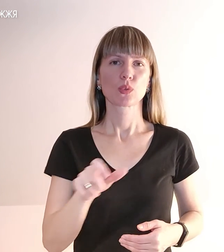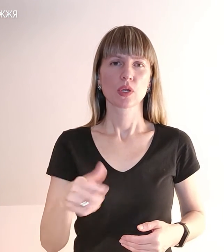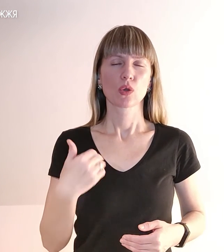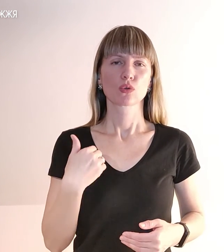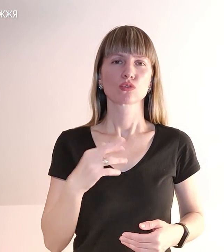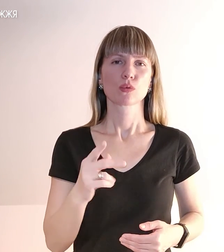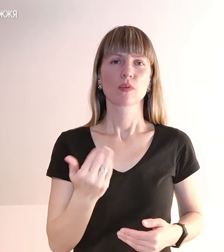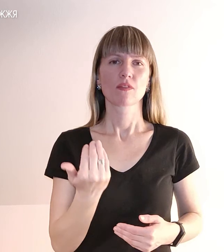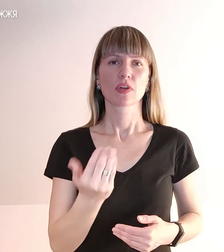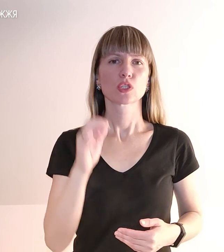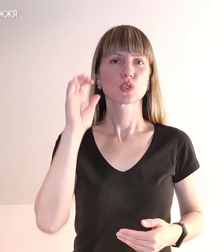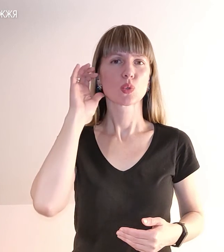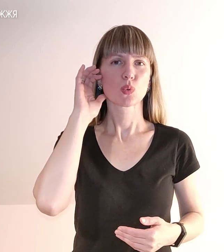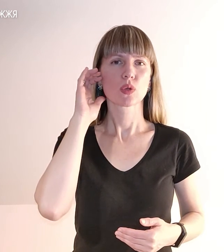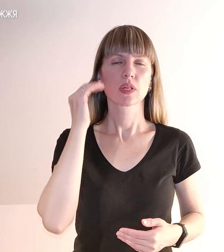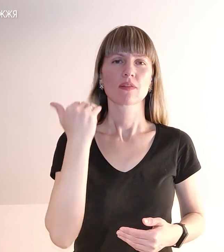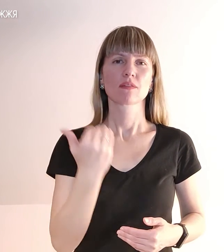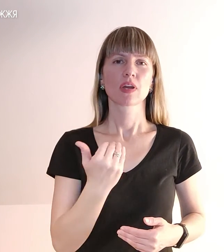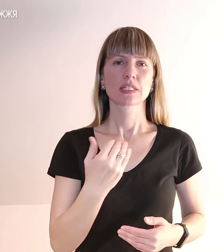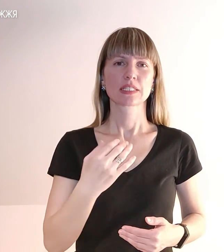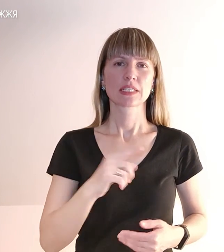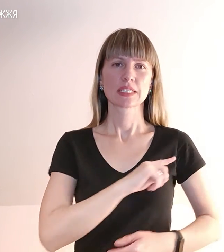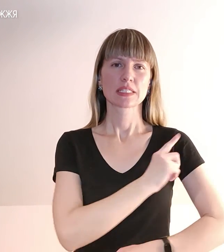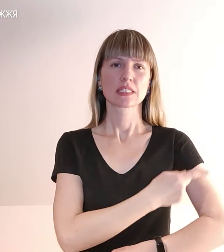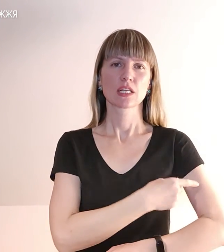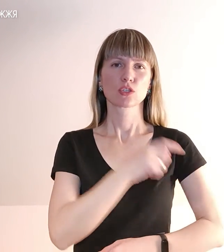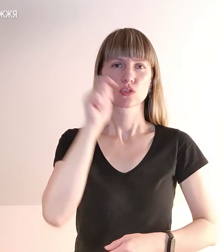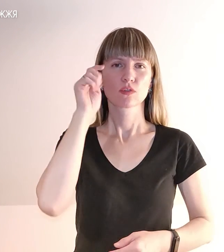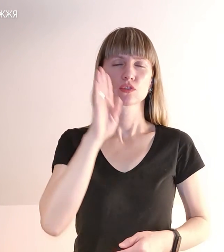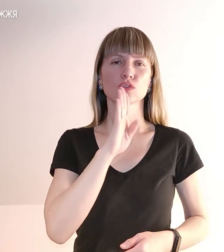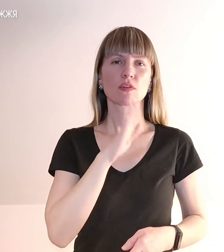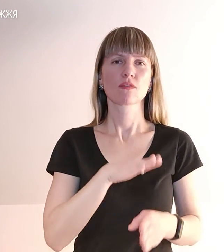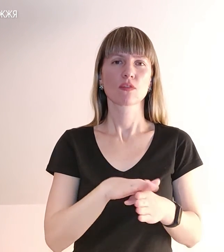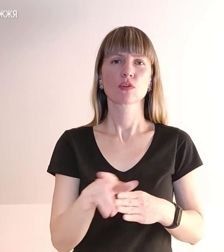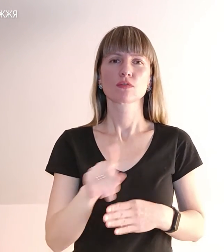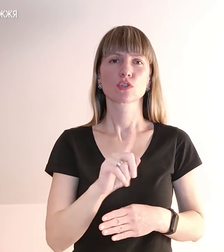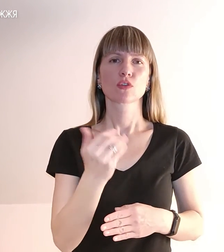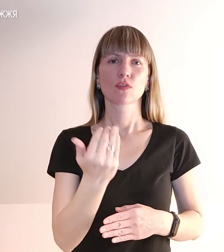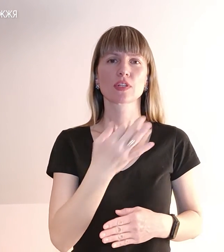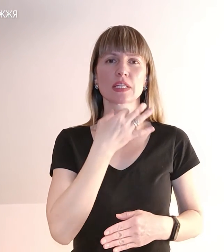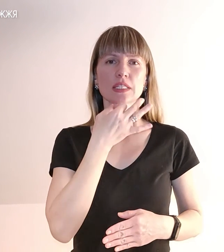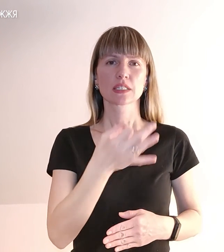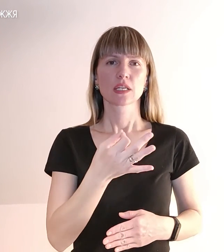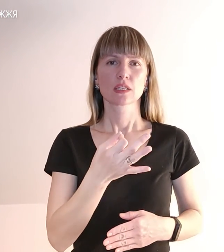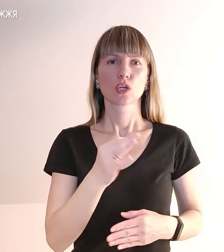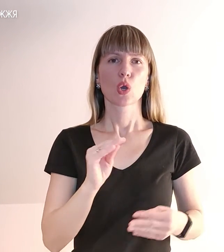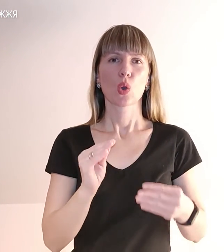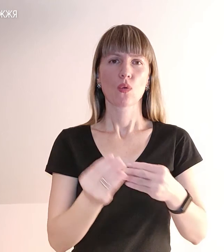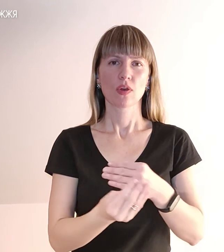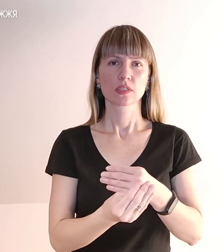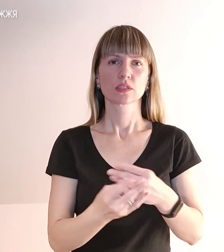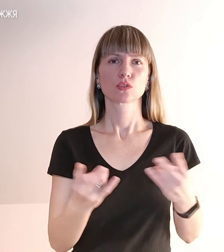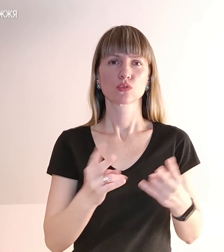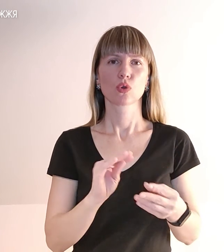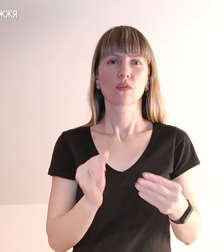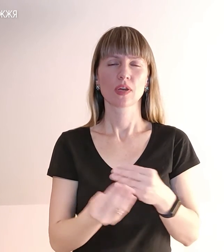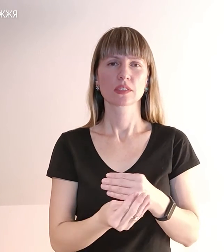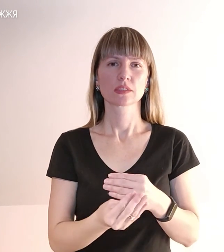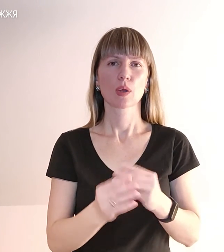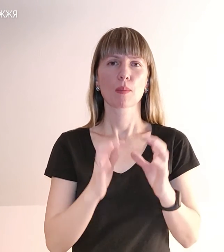ви слухали ваших сильних, чоловіків і жінок і виконували все, що вони скажуть. Ховатися, ховайтеся, бережіть одне